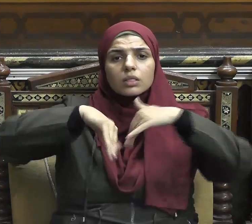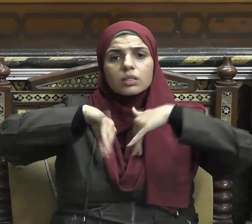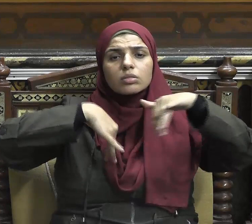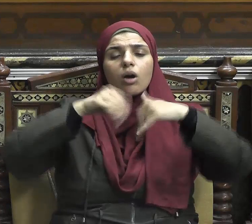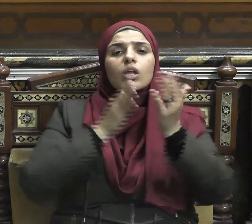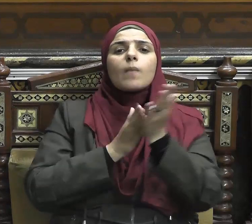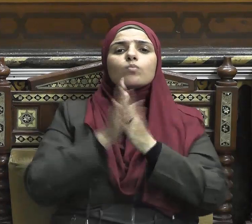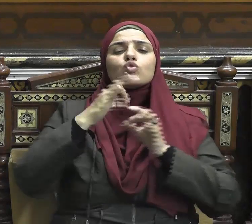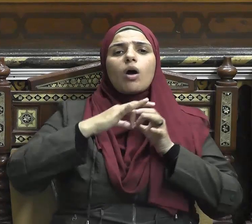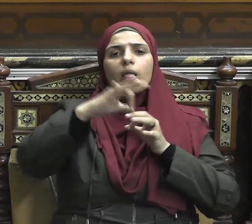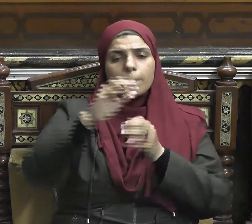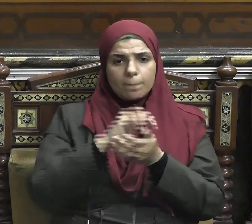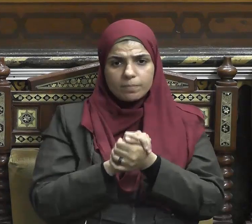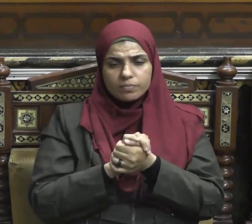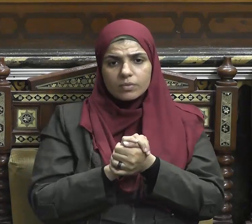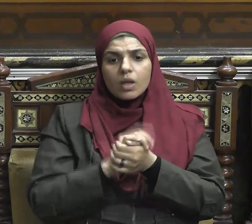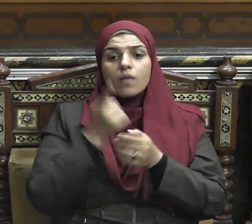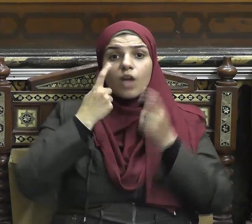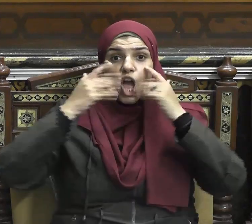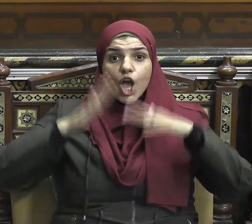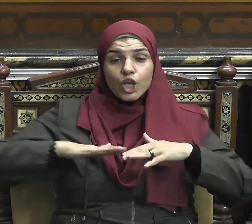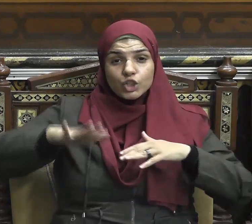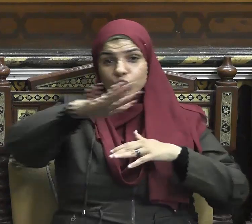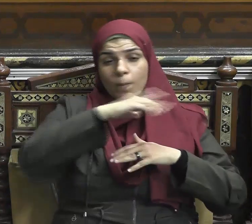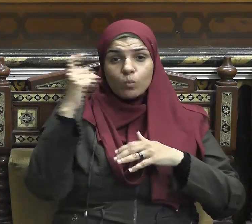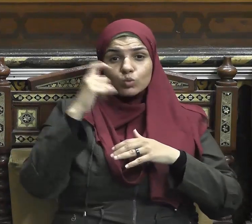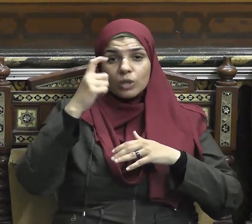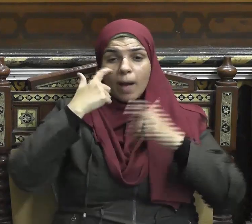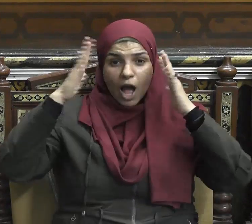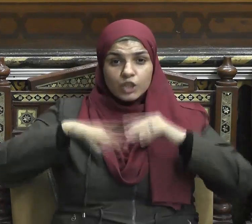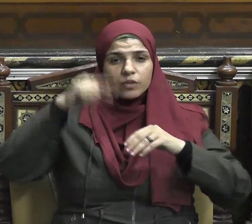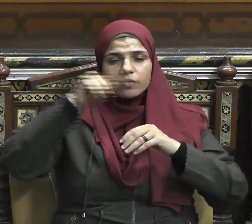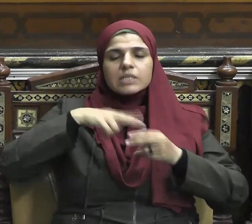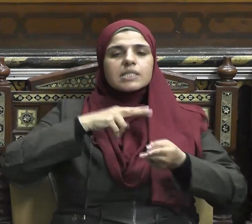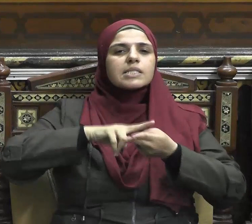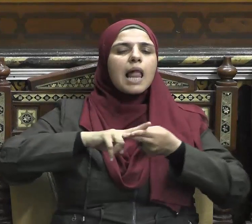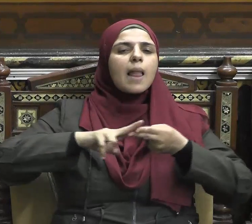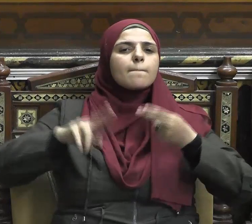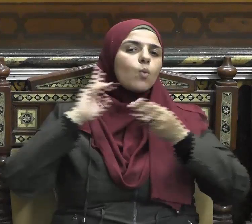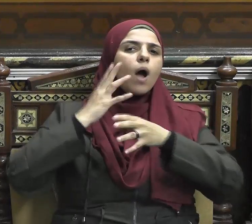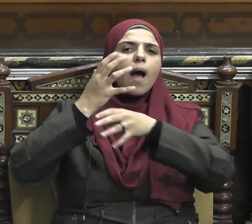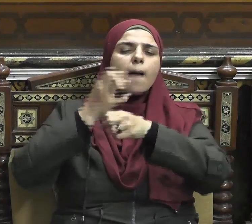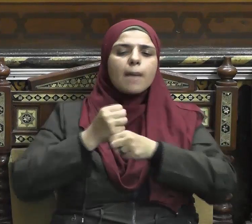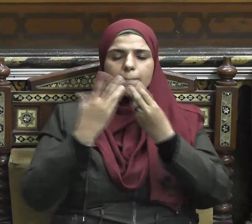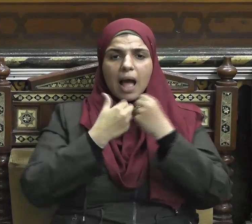وتواضع ولي فإن الصلاة التي هي أعظم أركان الإسلام